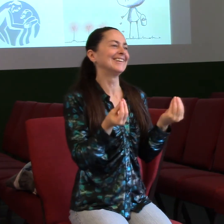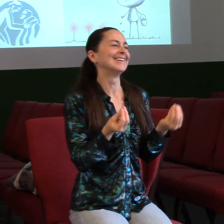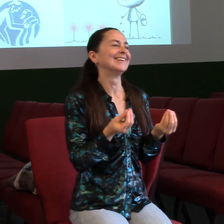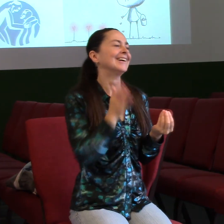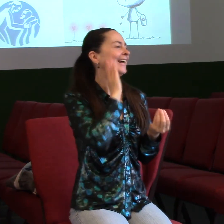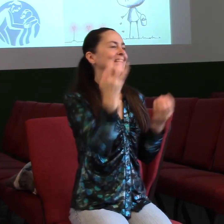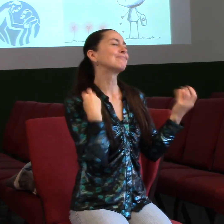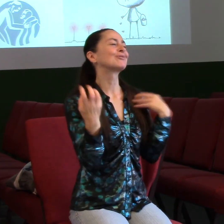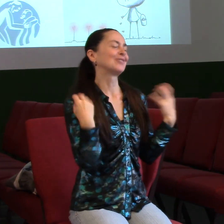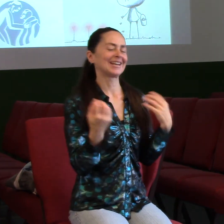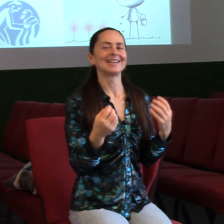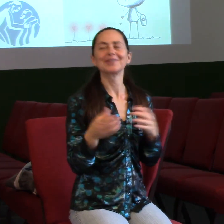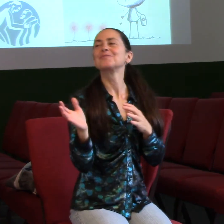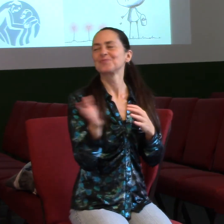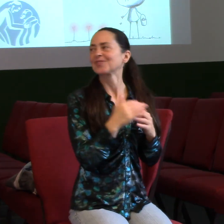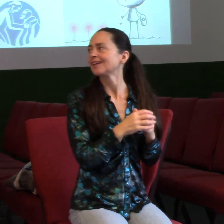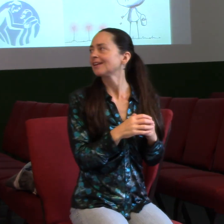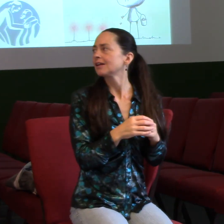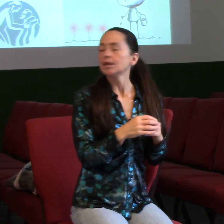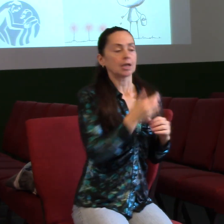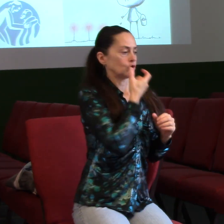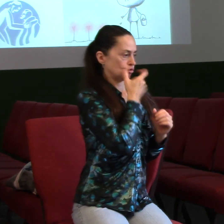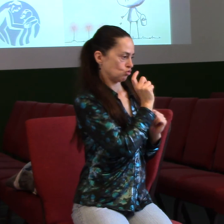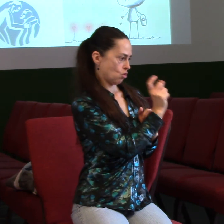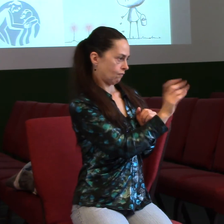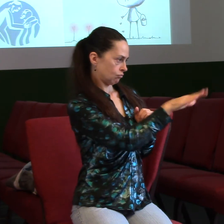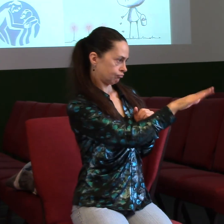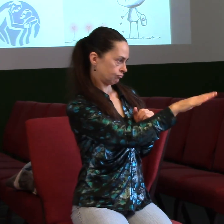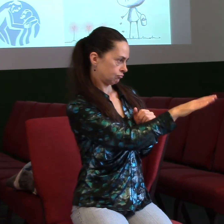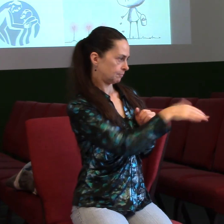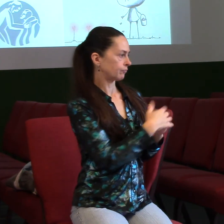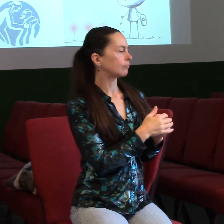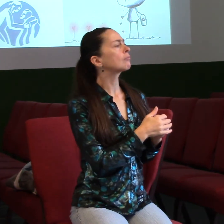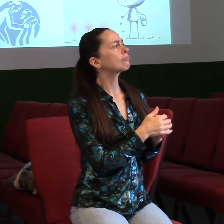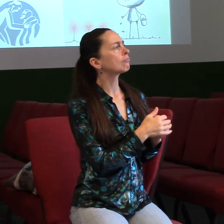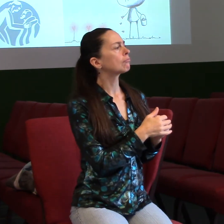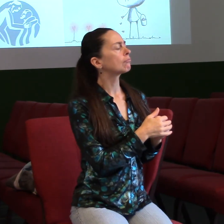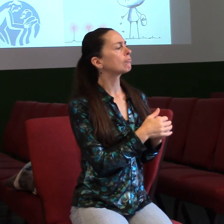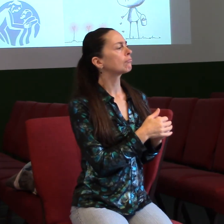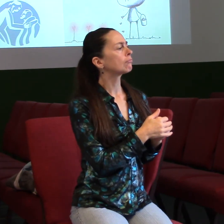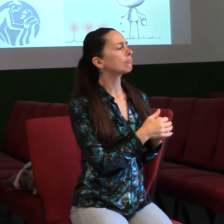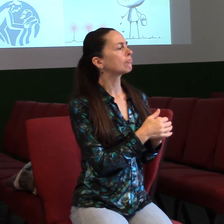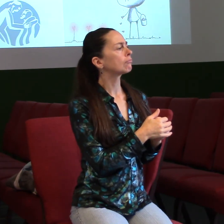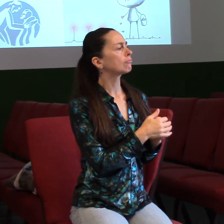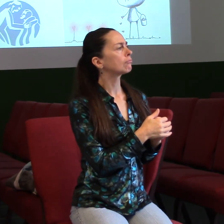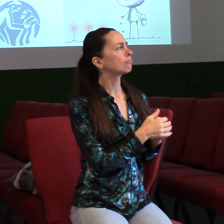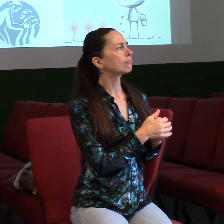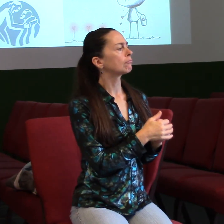jak s nima mluvíme. Můžu říct někomu, dones mi to kladivo. A můžu říct, dones mi to